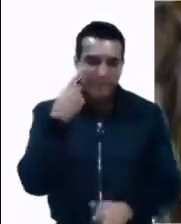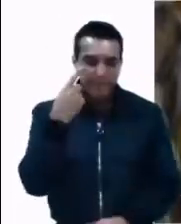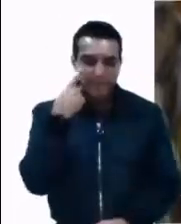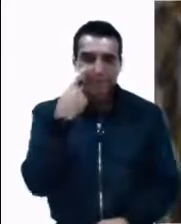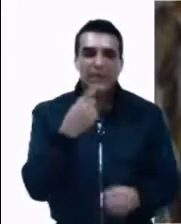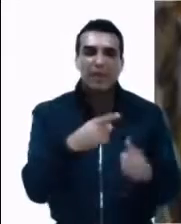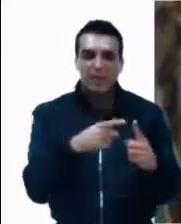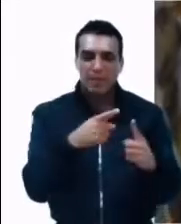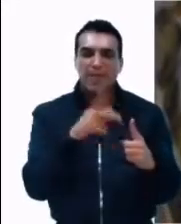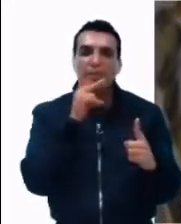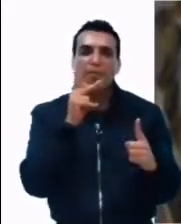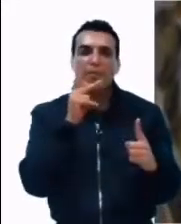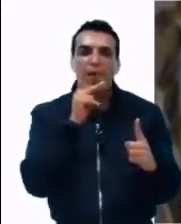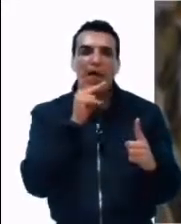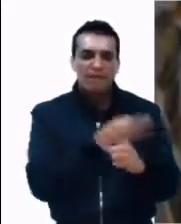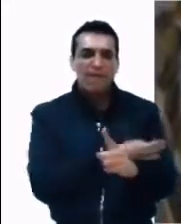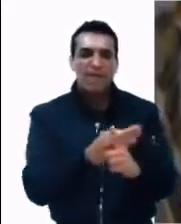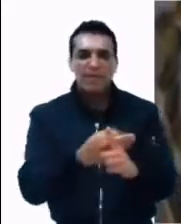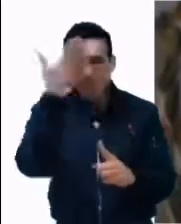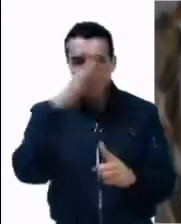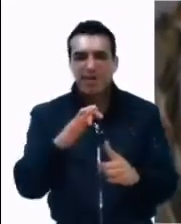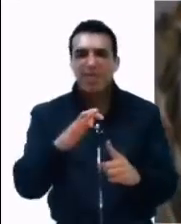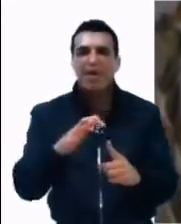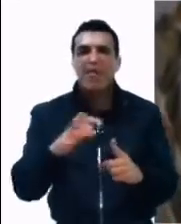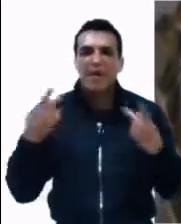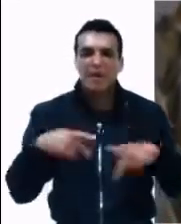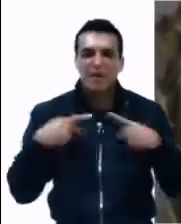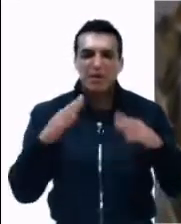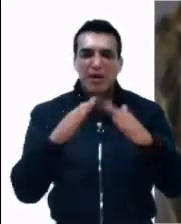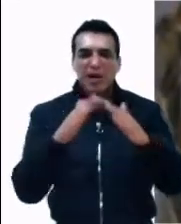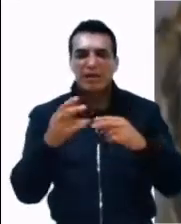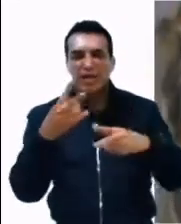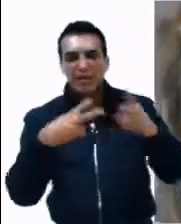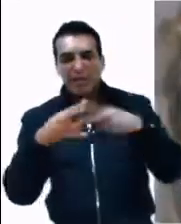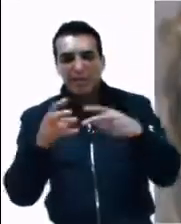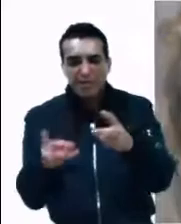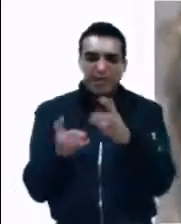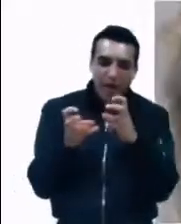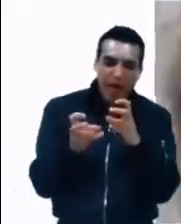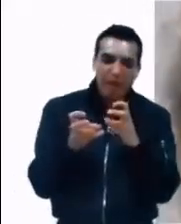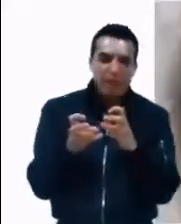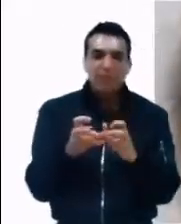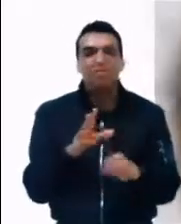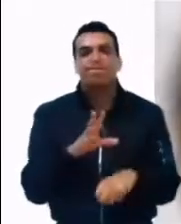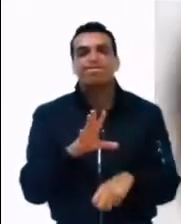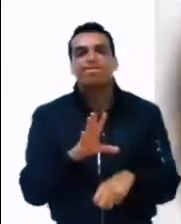supiera a qué hora va a venir el ladrón, estaría vigilando y no dejaría que se le metiera por un boquete en su casa.